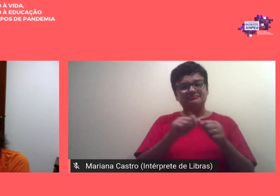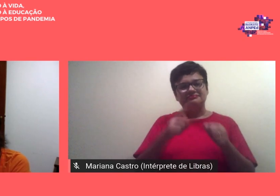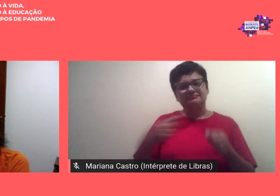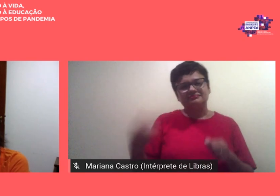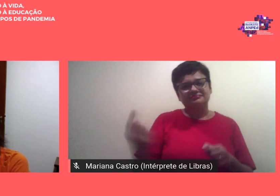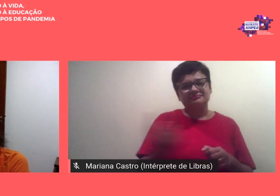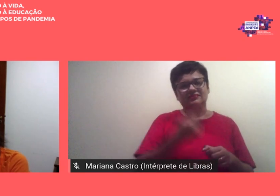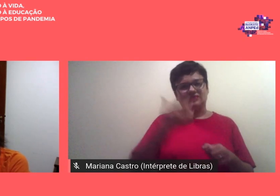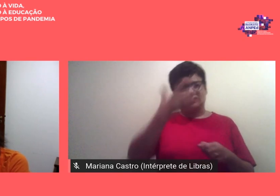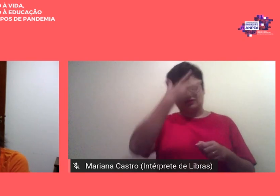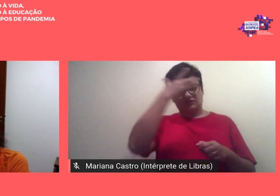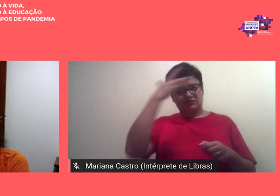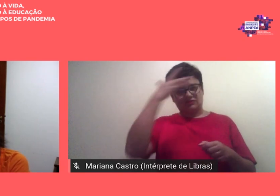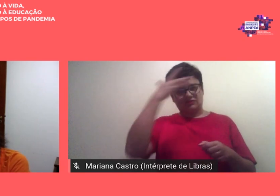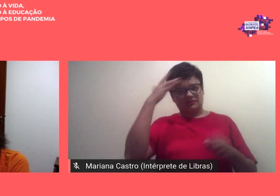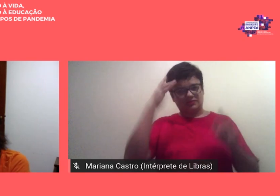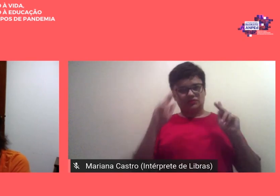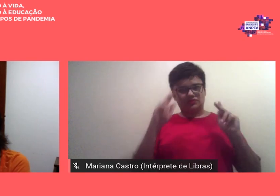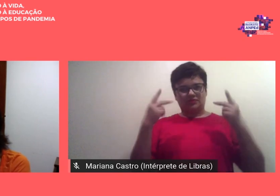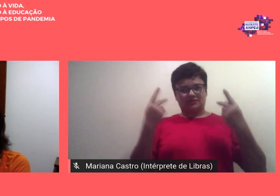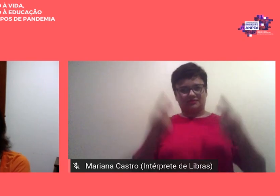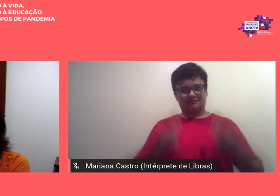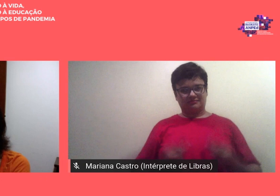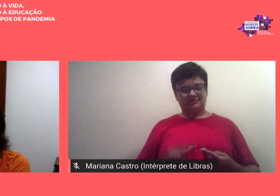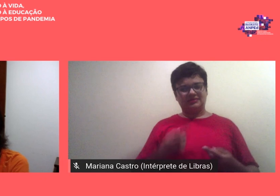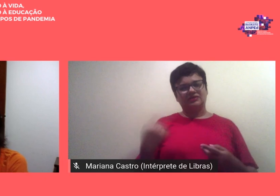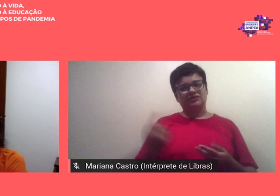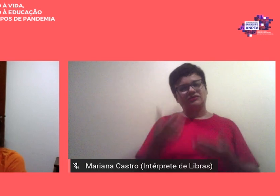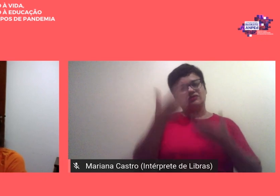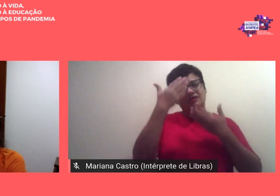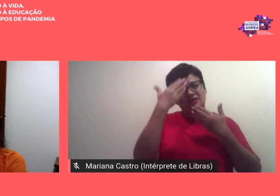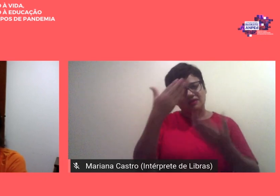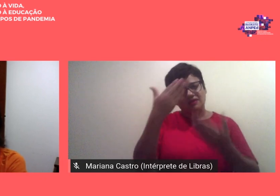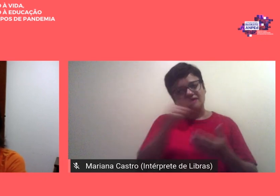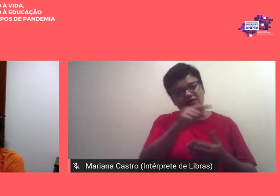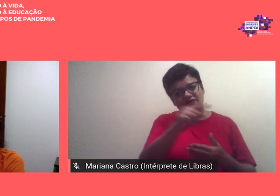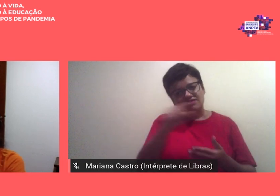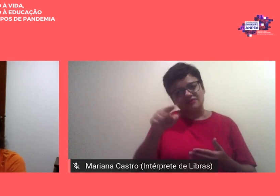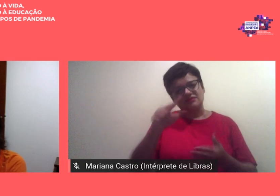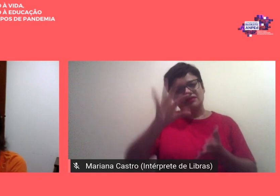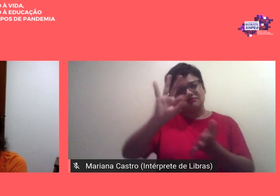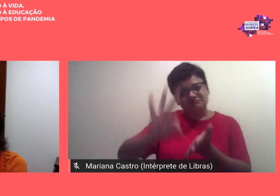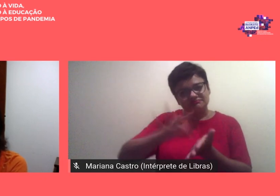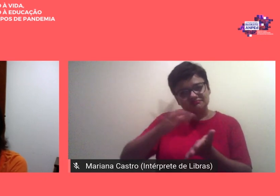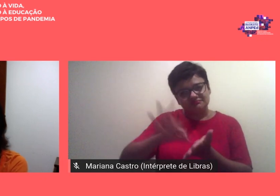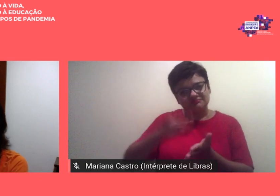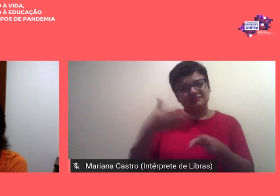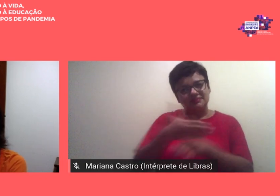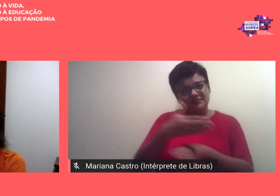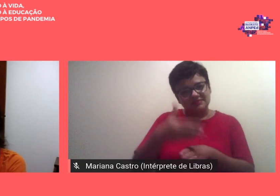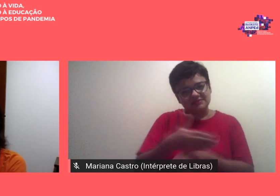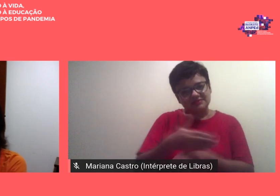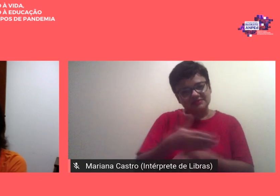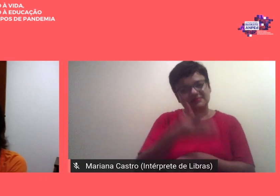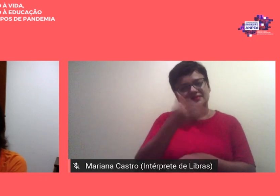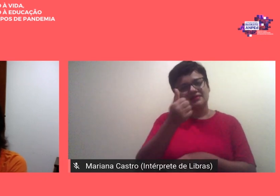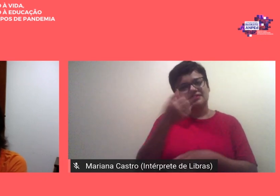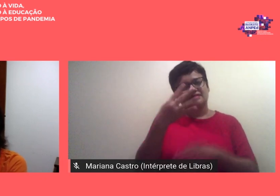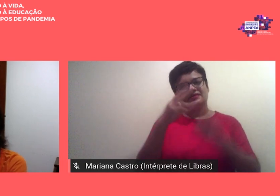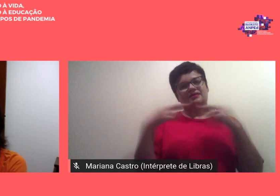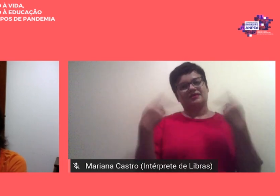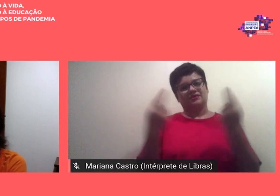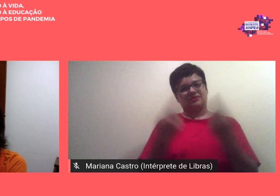humanizados agradecemos agradecemos a vocês que se inscreveram e participaram da nossa décima quarta reunião